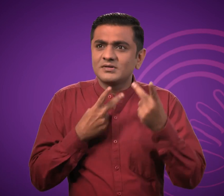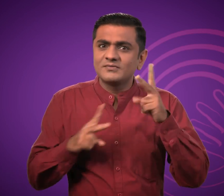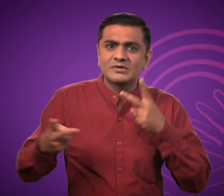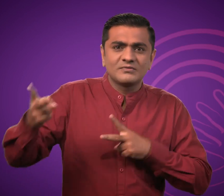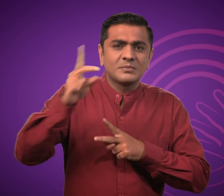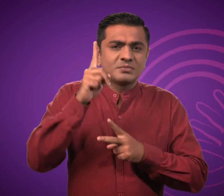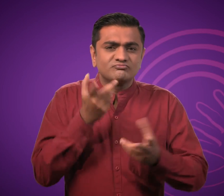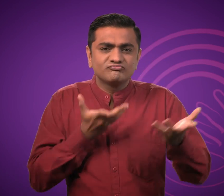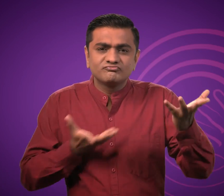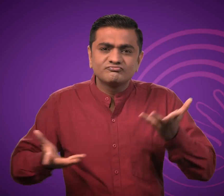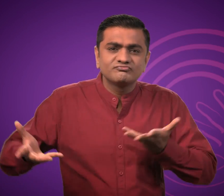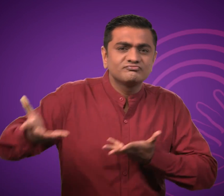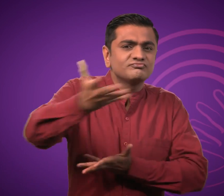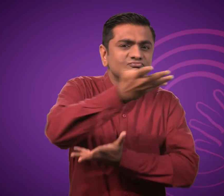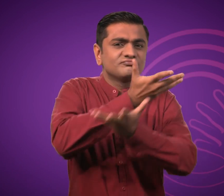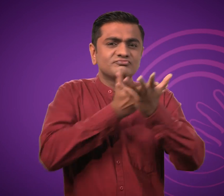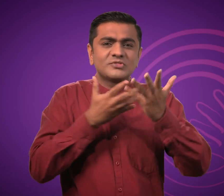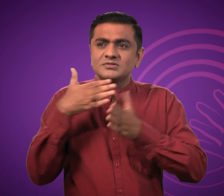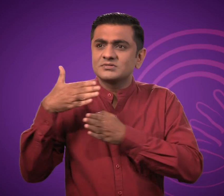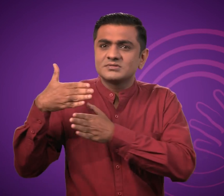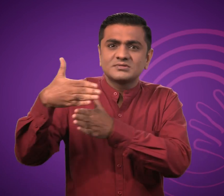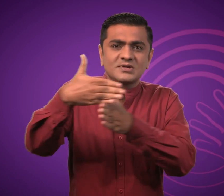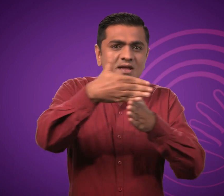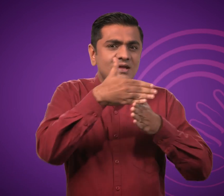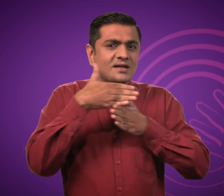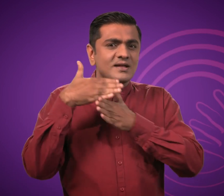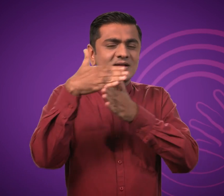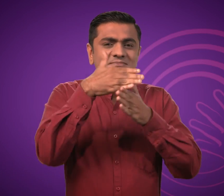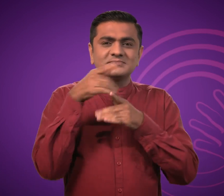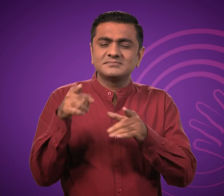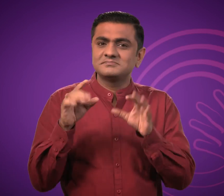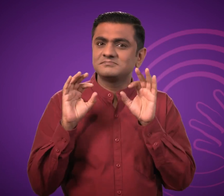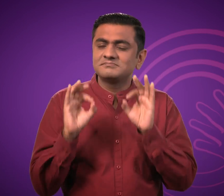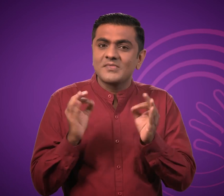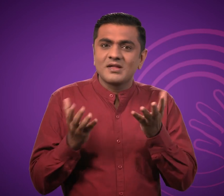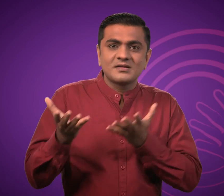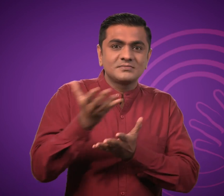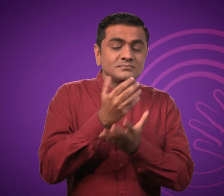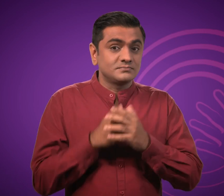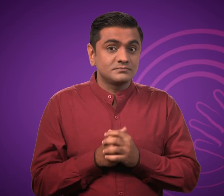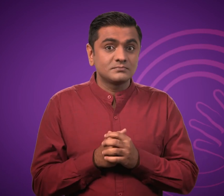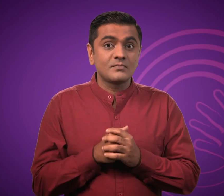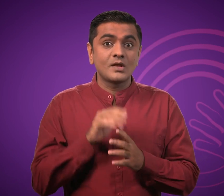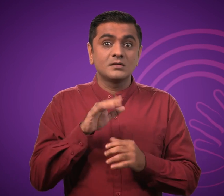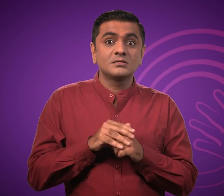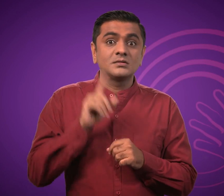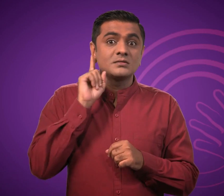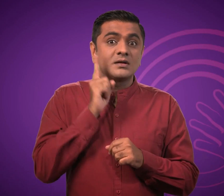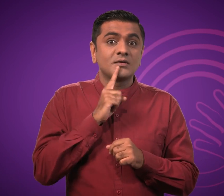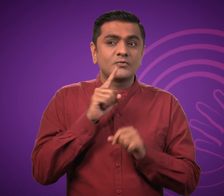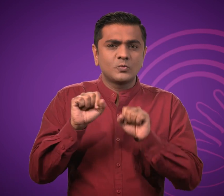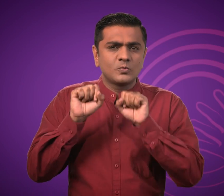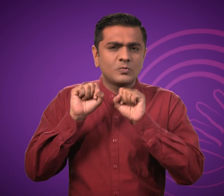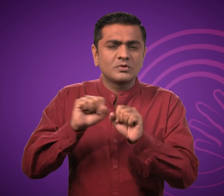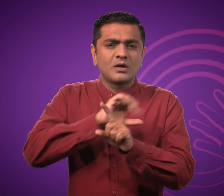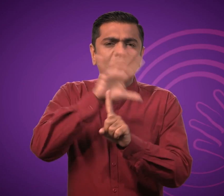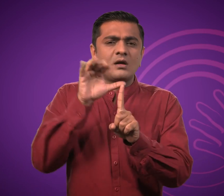भाषा और संस्कृति को साजा करने के लिए नियमित रूप से एक साथ आते है। कर्णबदीर संस्कृति में